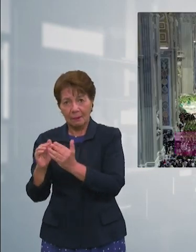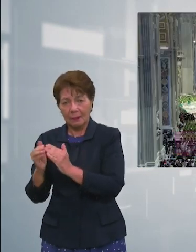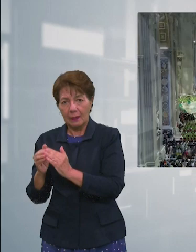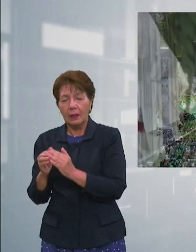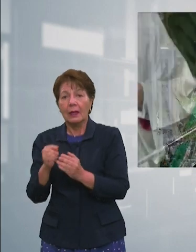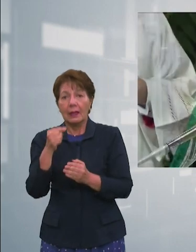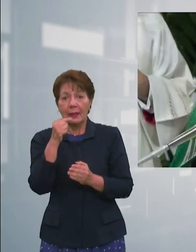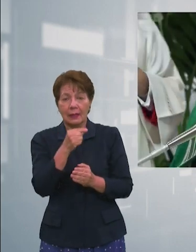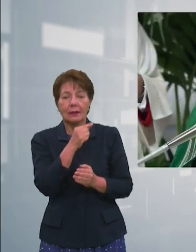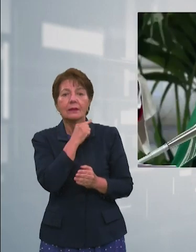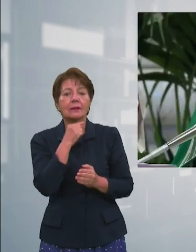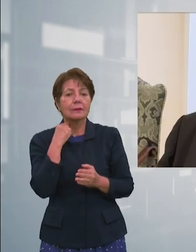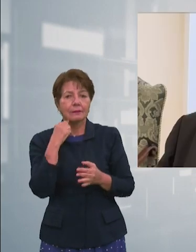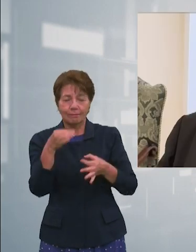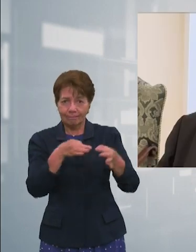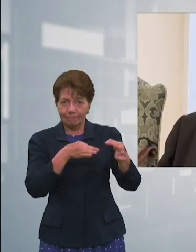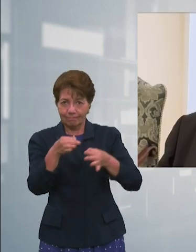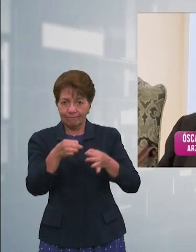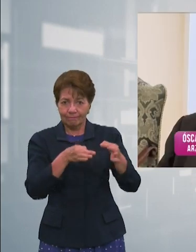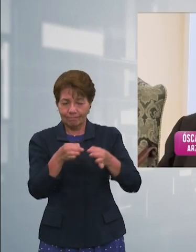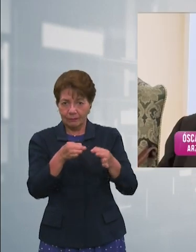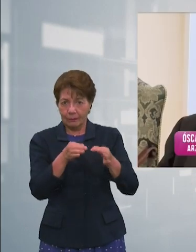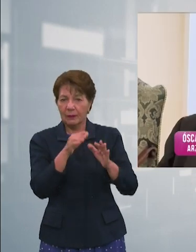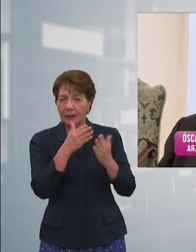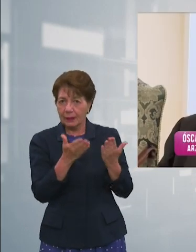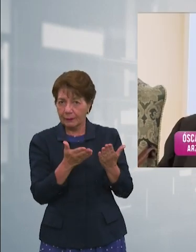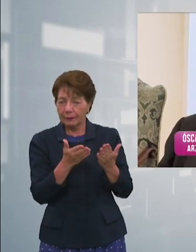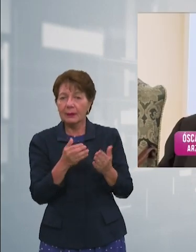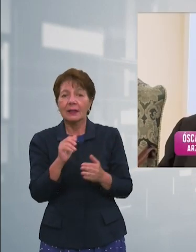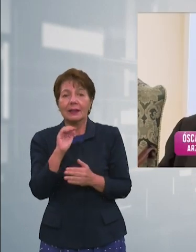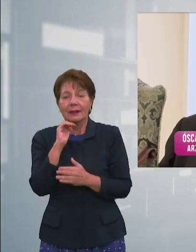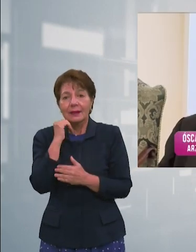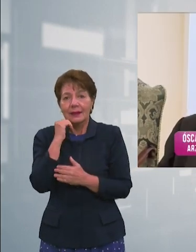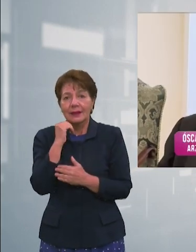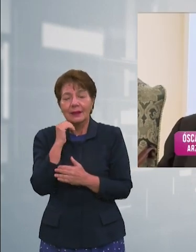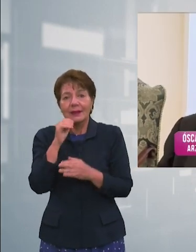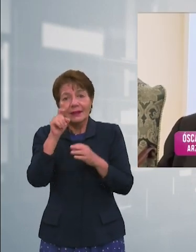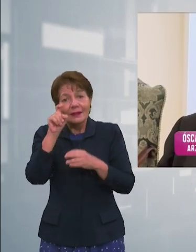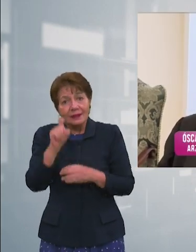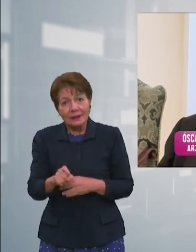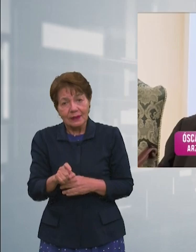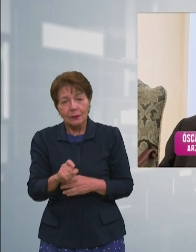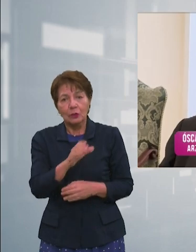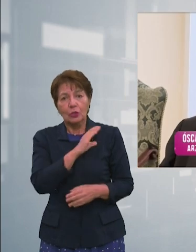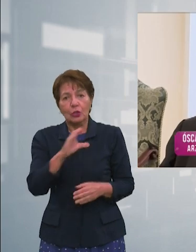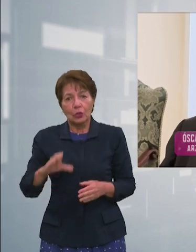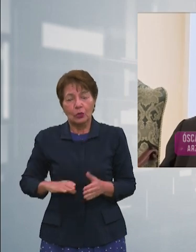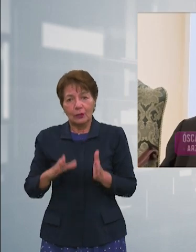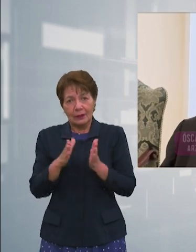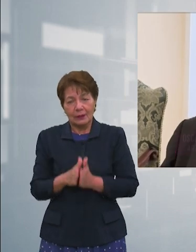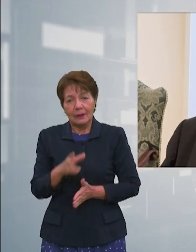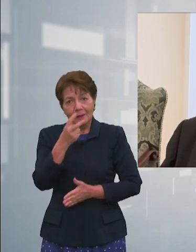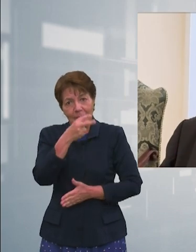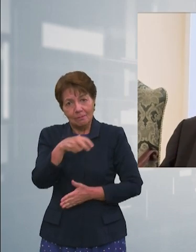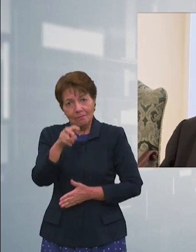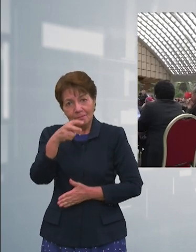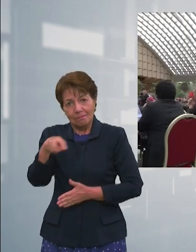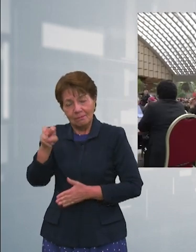posterior a este sínodo. Quiero una iglesia en salida, no una iglesia instalada. El